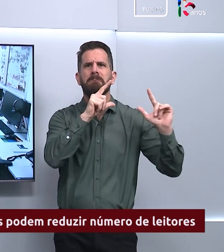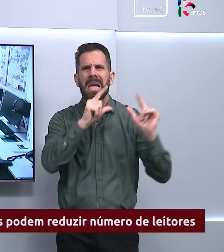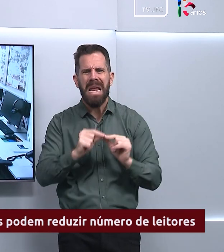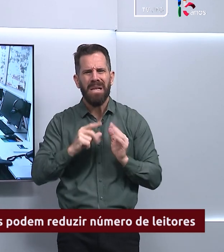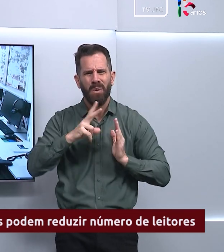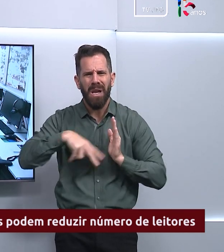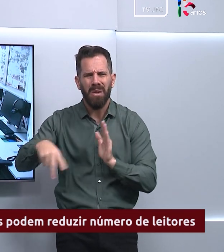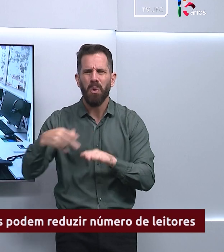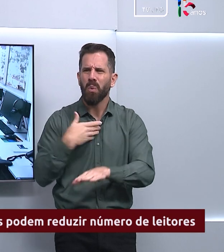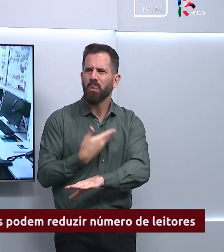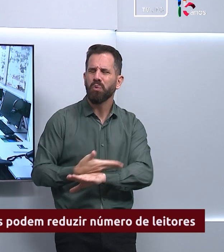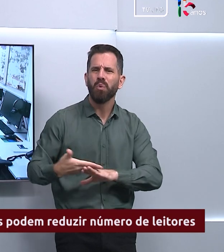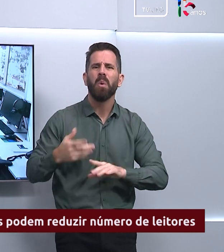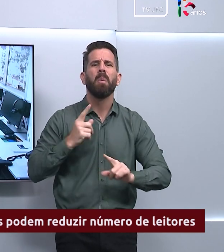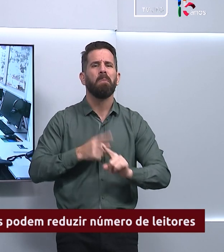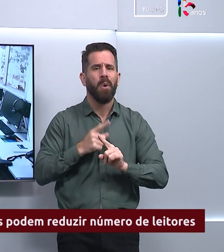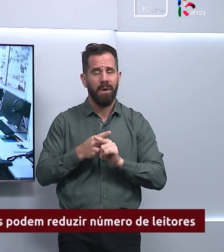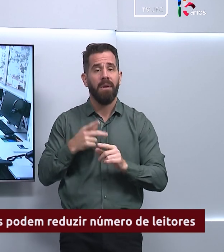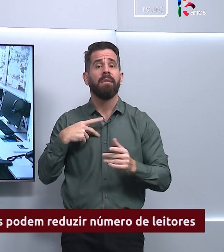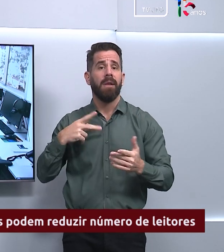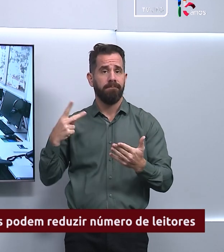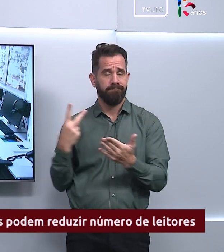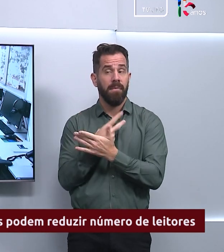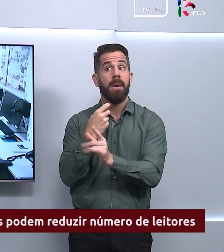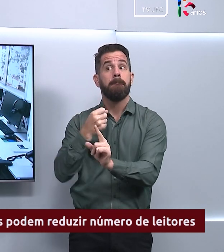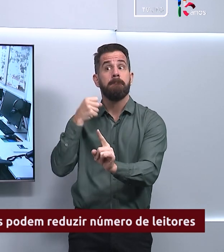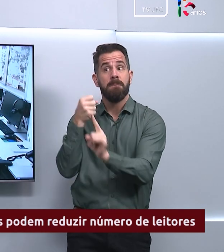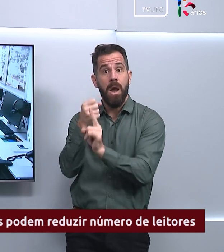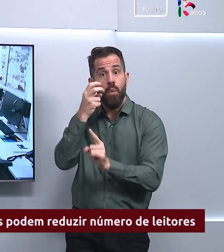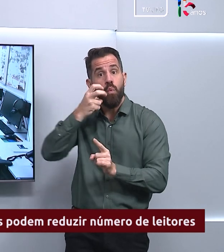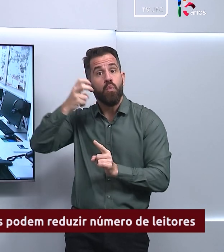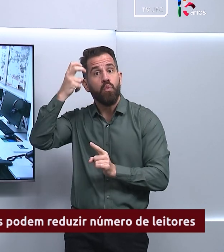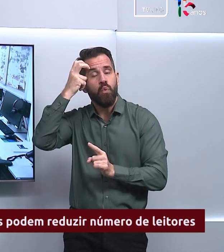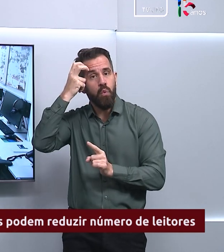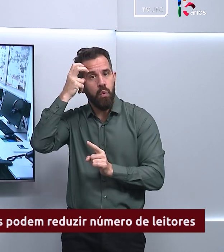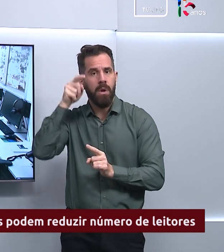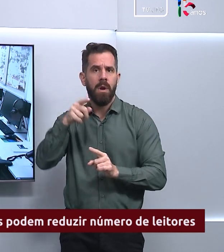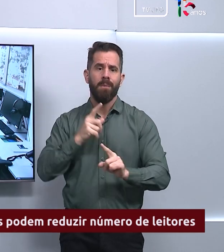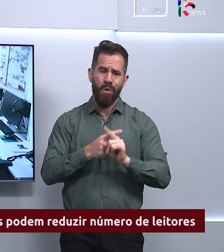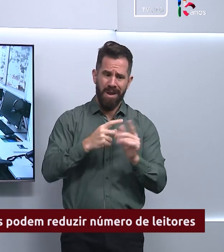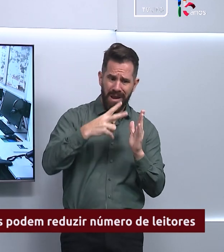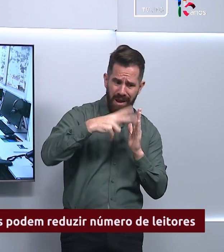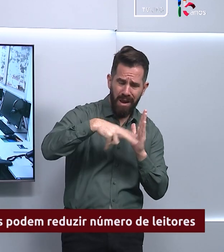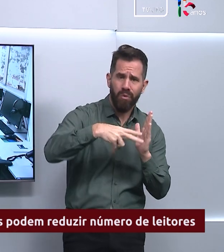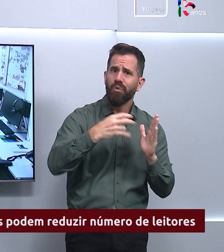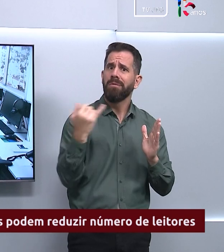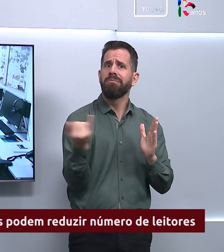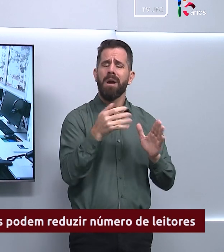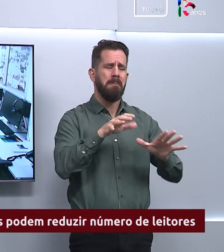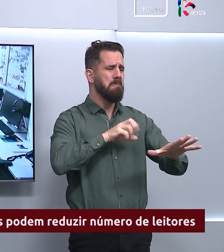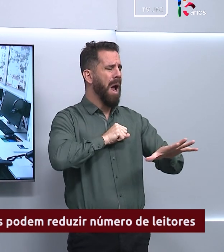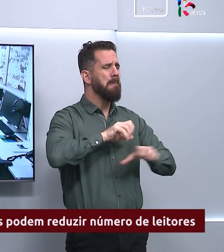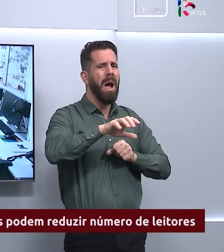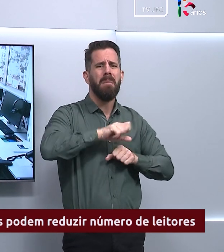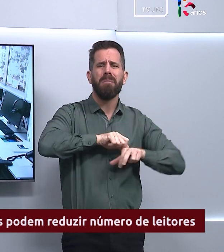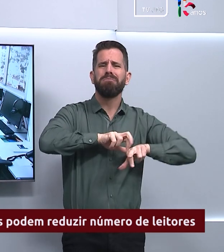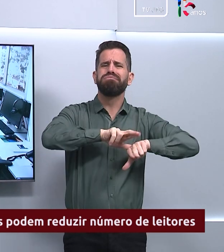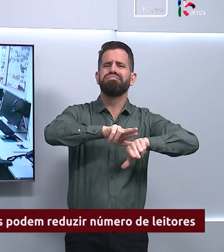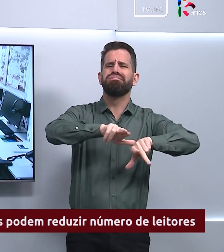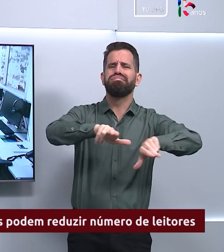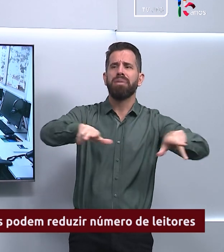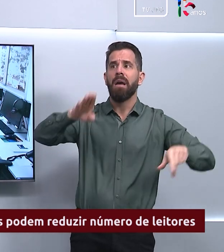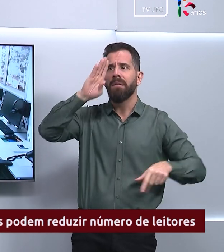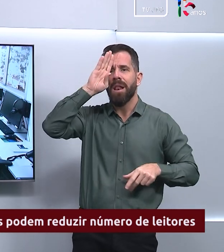culturais e educacionais. A leitura não apenas enriquece o indivíduo ao ampliar seu repertório intelectual